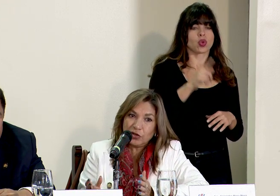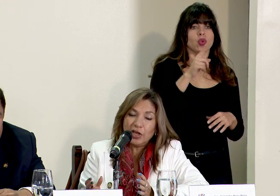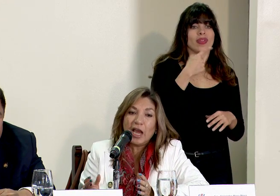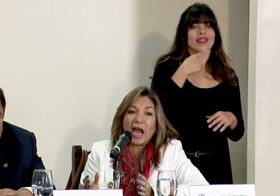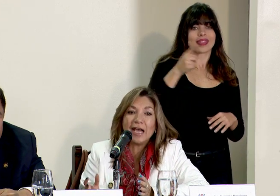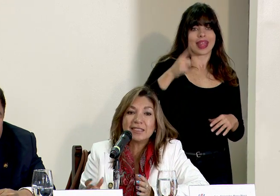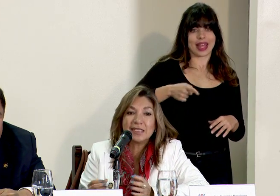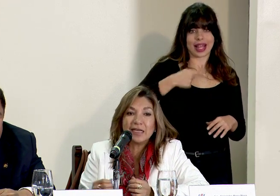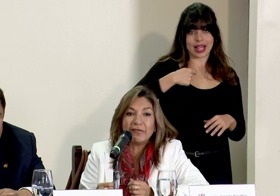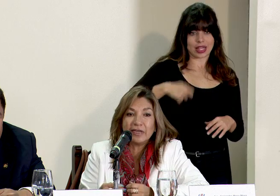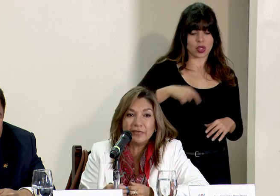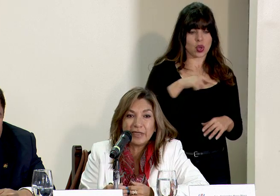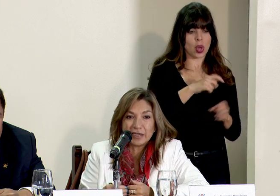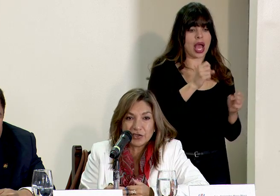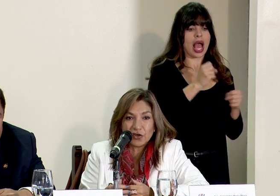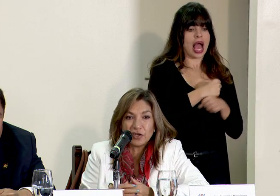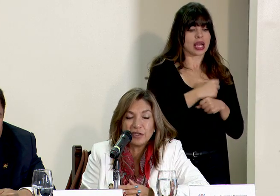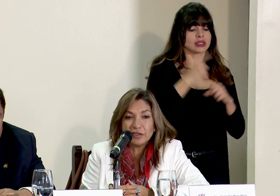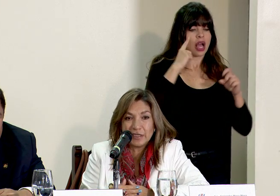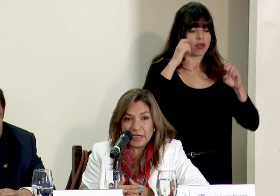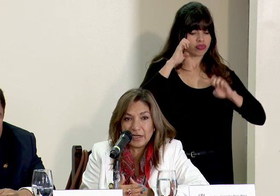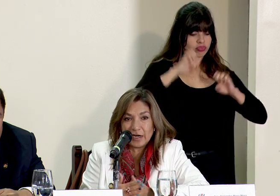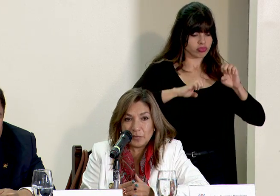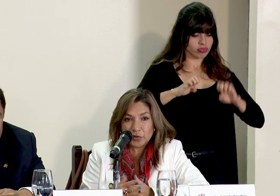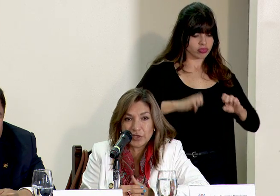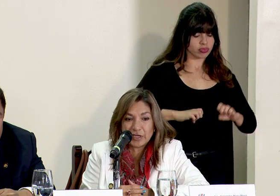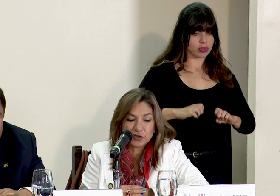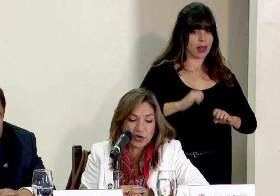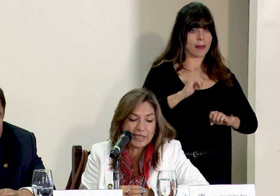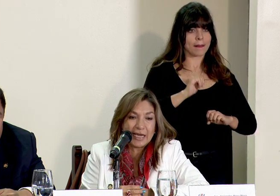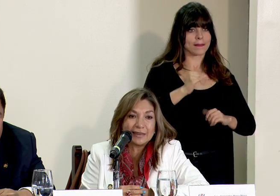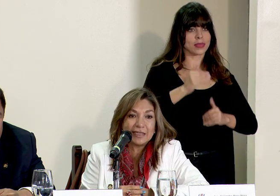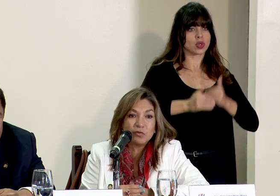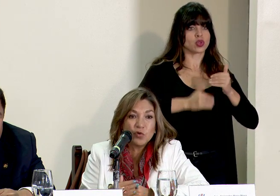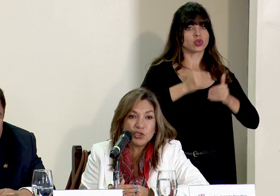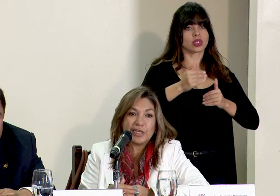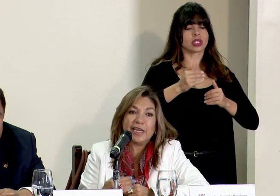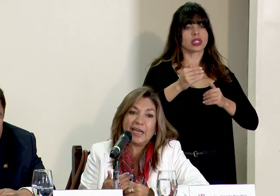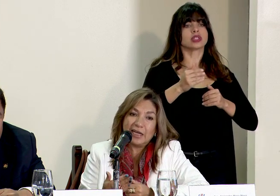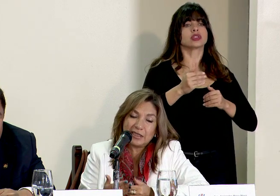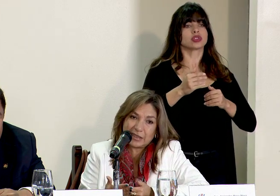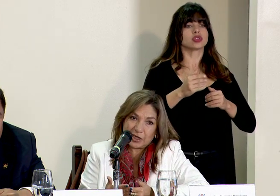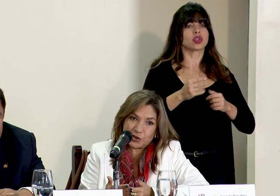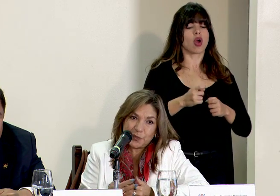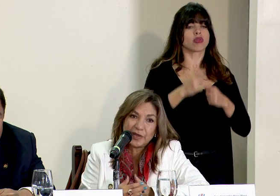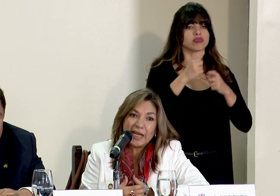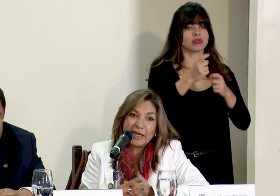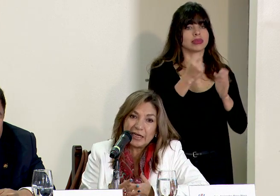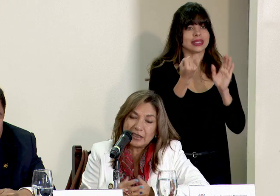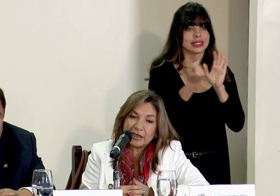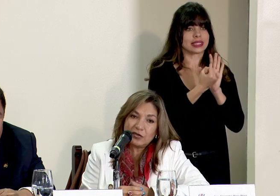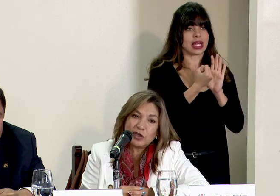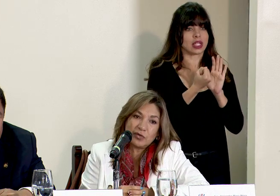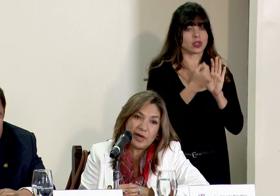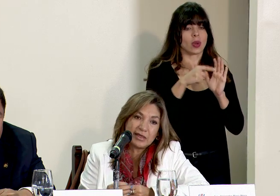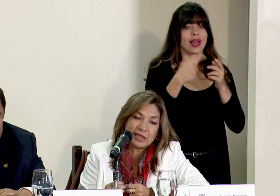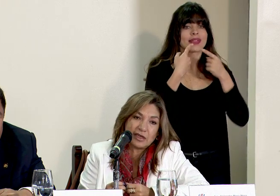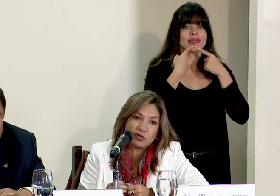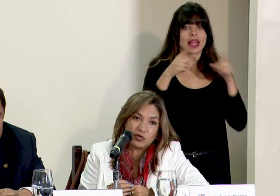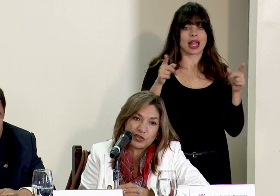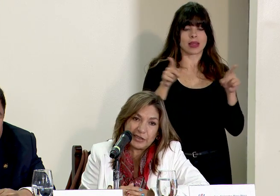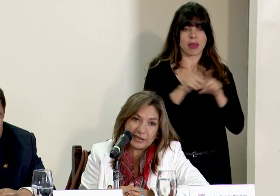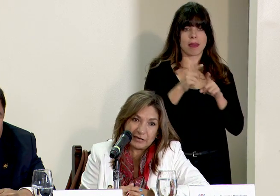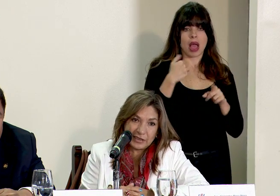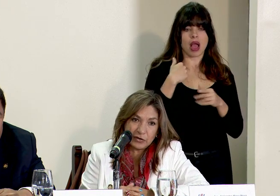decreto hace la verificación del proceso y atribuye el sello en el decreto además